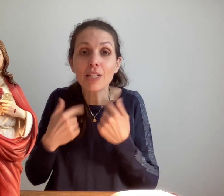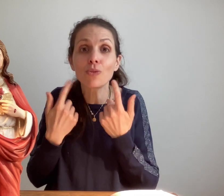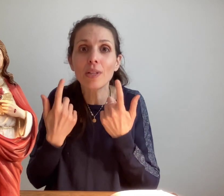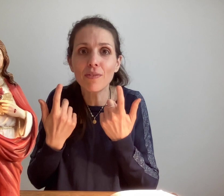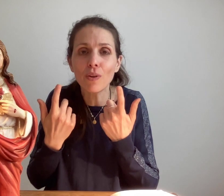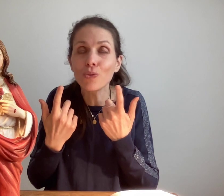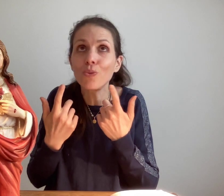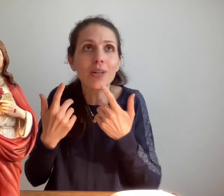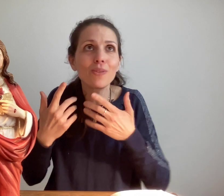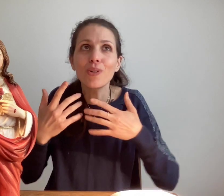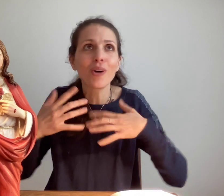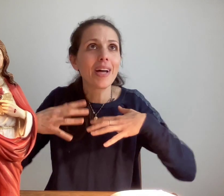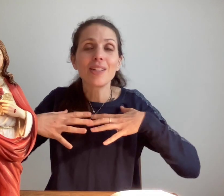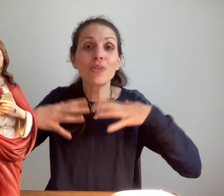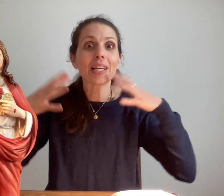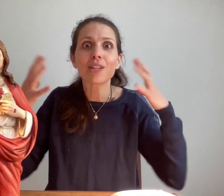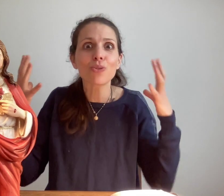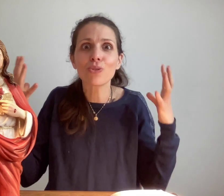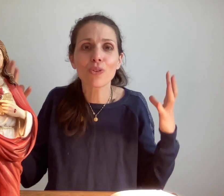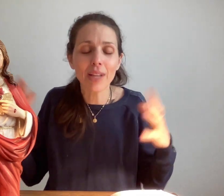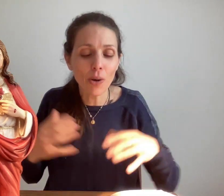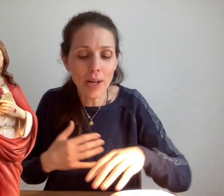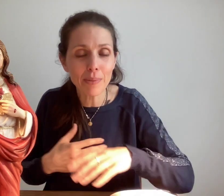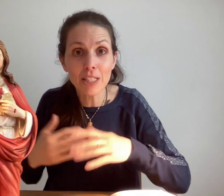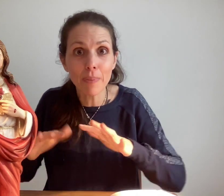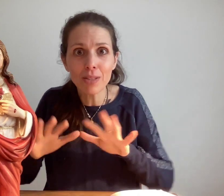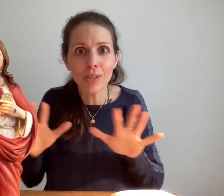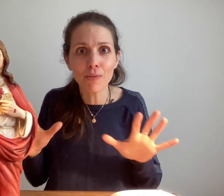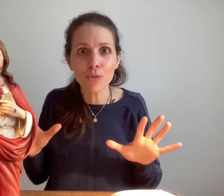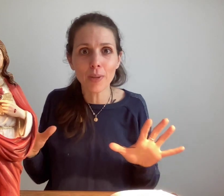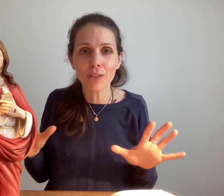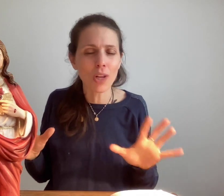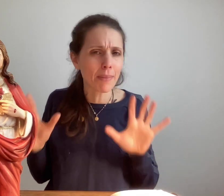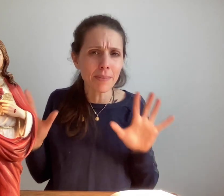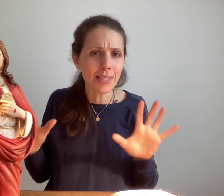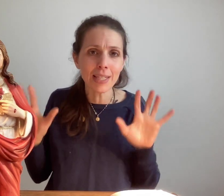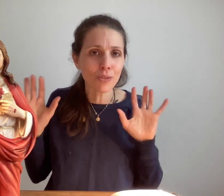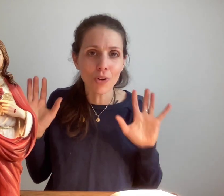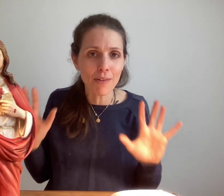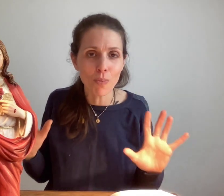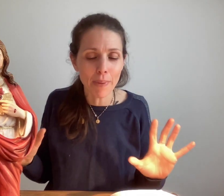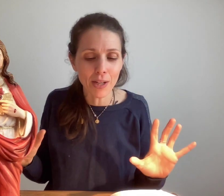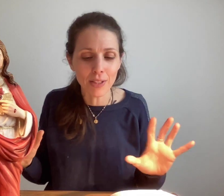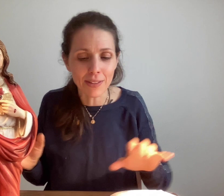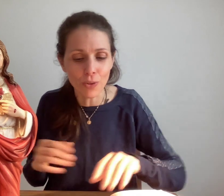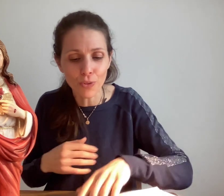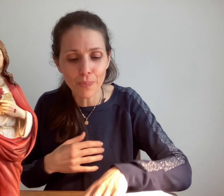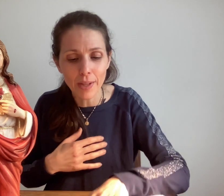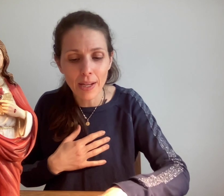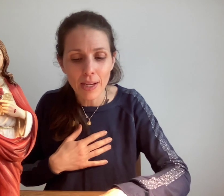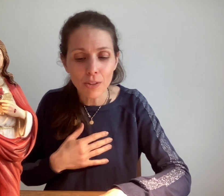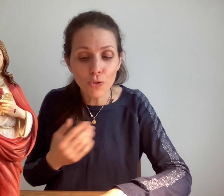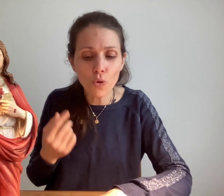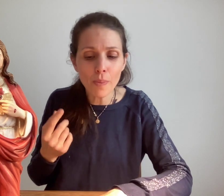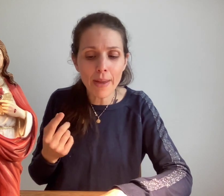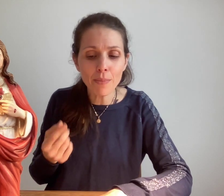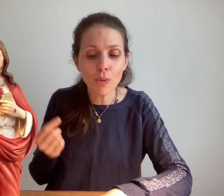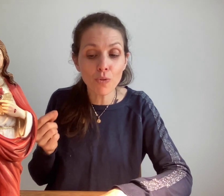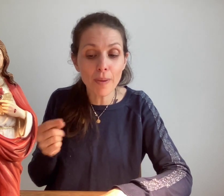Jésus qui fait en nous et donc il y quelque chose d'incroyable qui se passe au niveau spirituel même si nous n'en avons pas connaissance Dieu lui-même ne pouvait